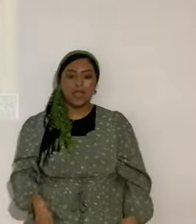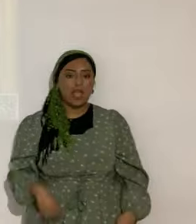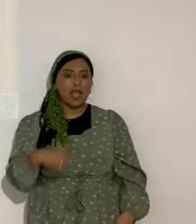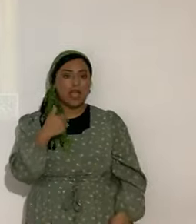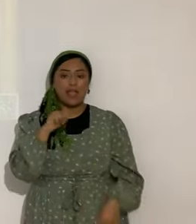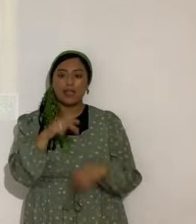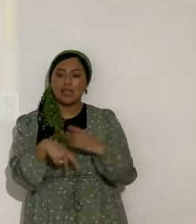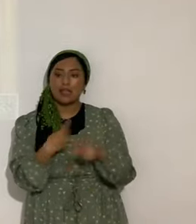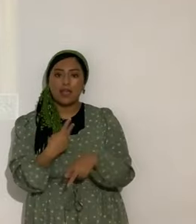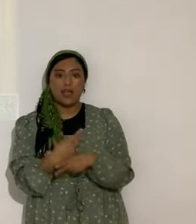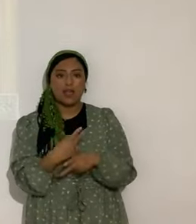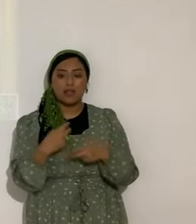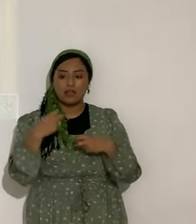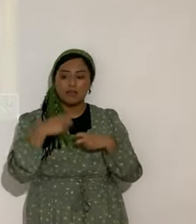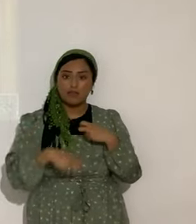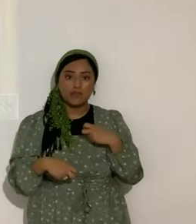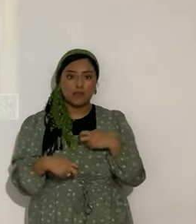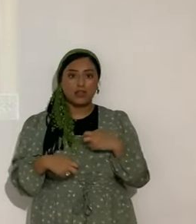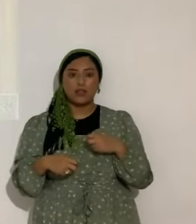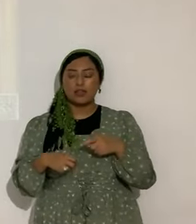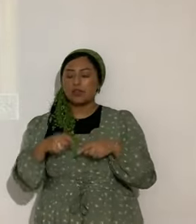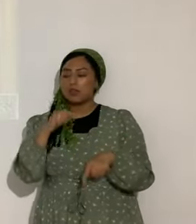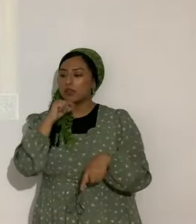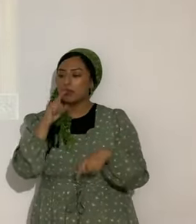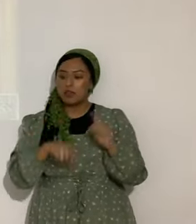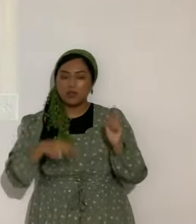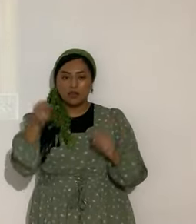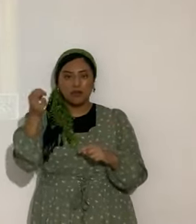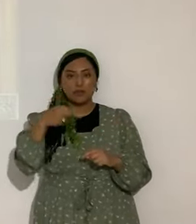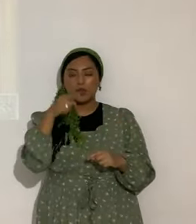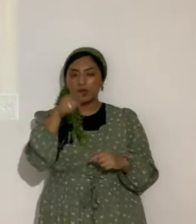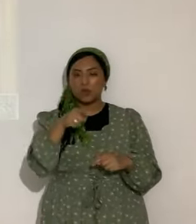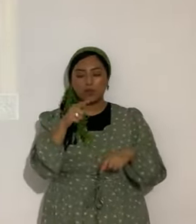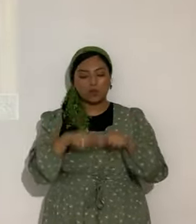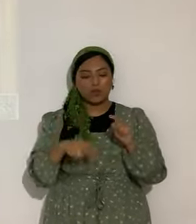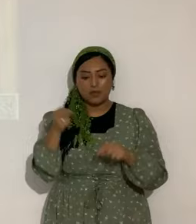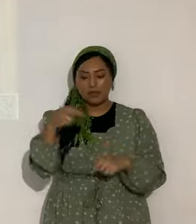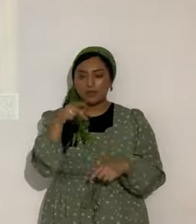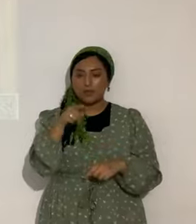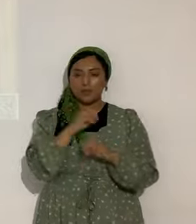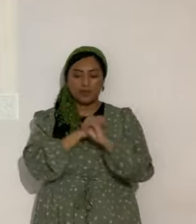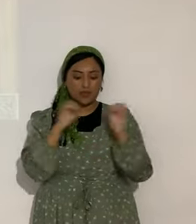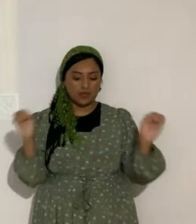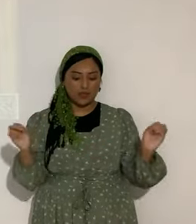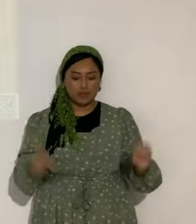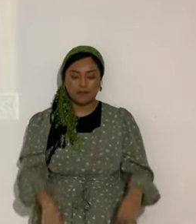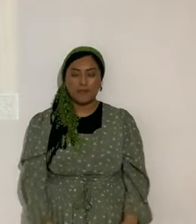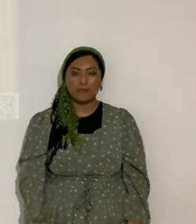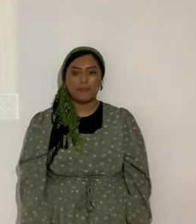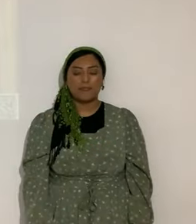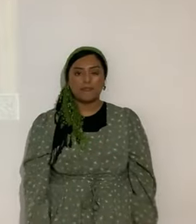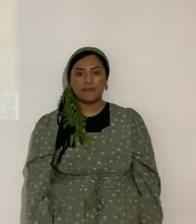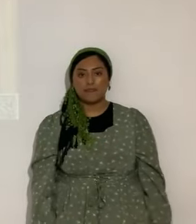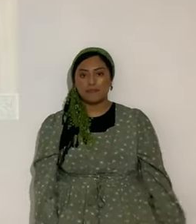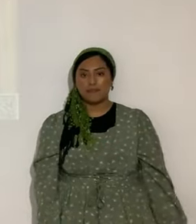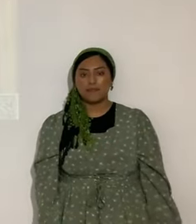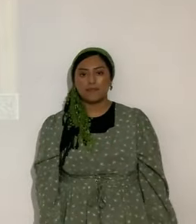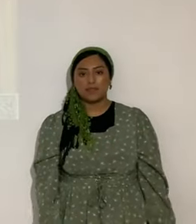no te podrá derrotar. No te podrá derrotar nada. Hermanos, vienen días